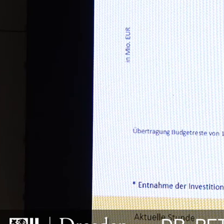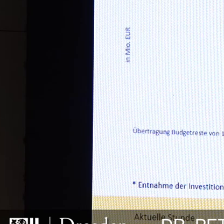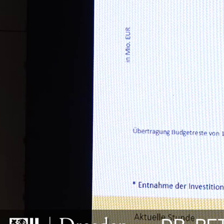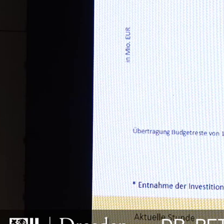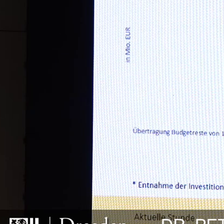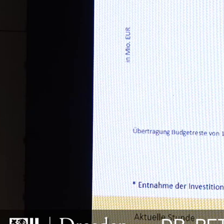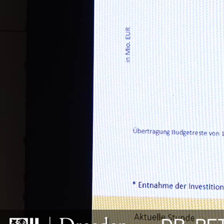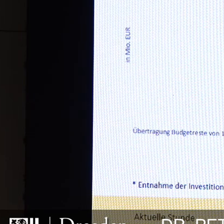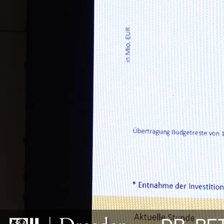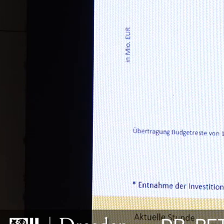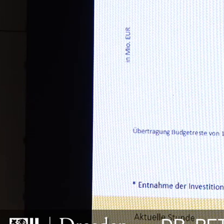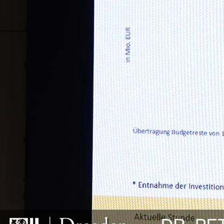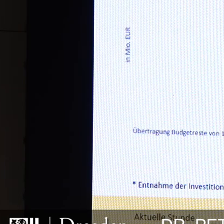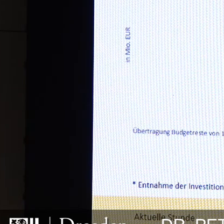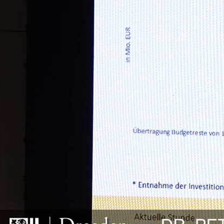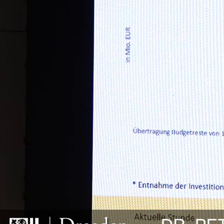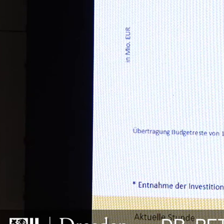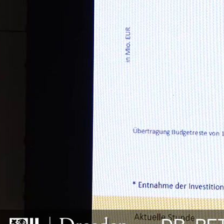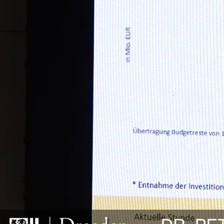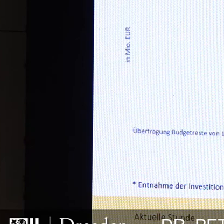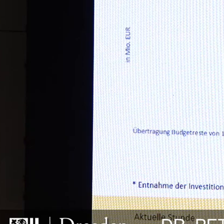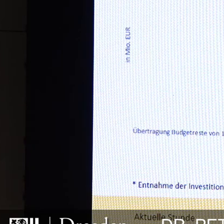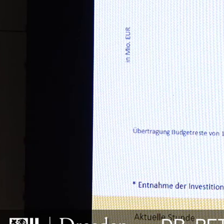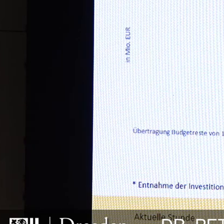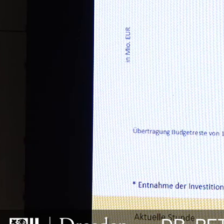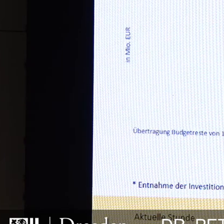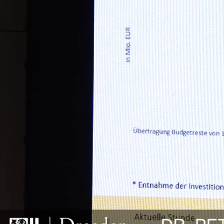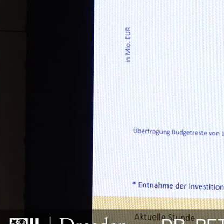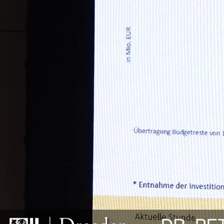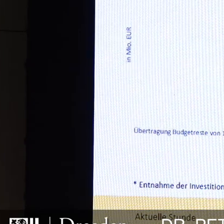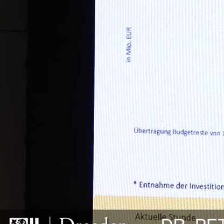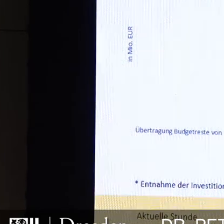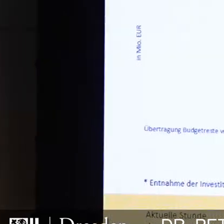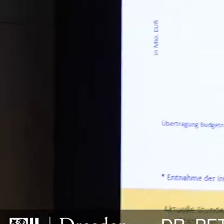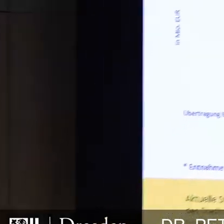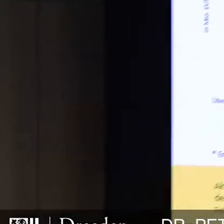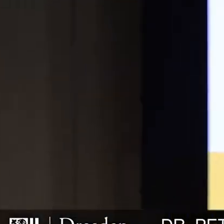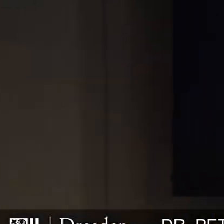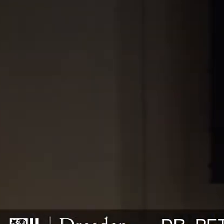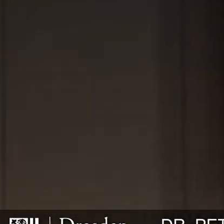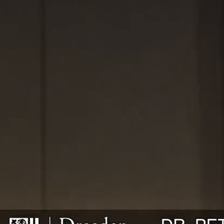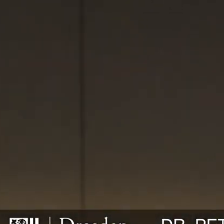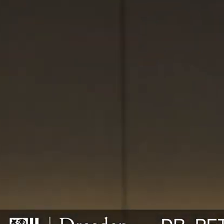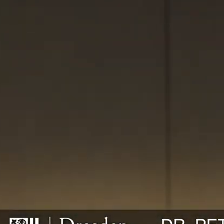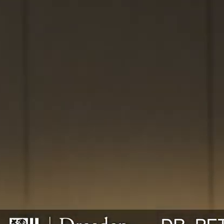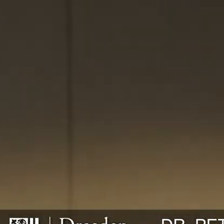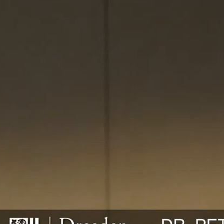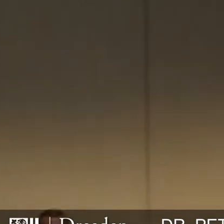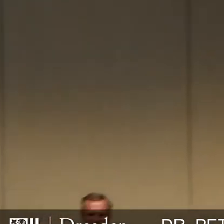Robotron-Kantine jetzt herausgenommen haben und dass wir die Investitionen Neues